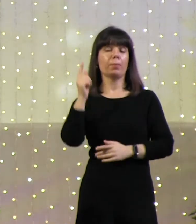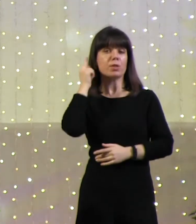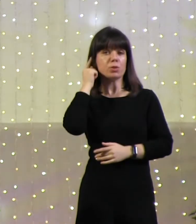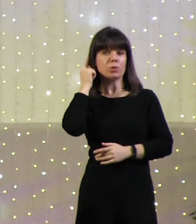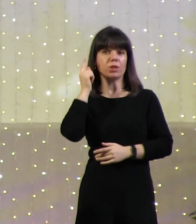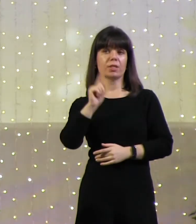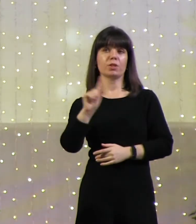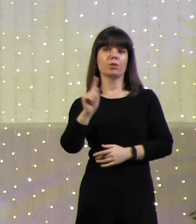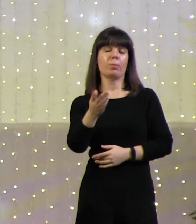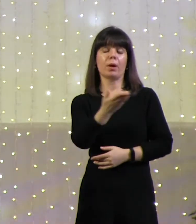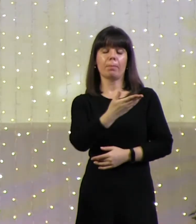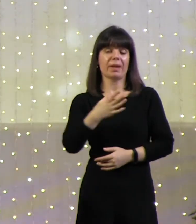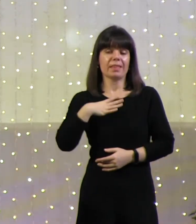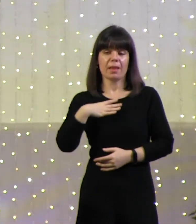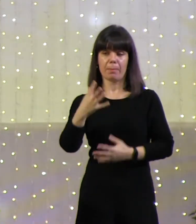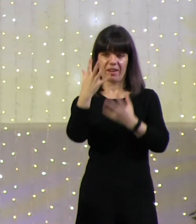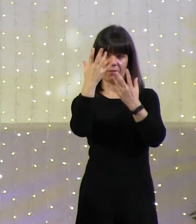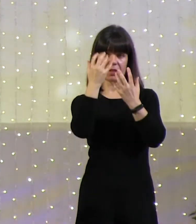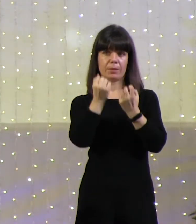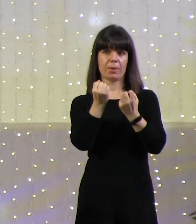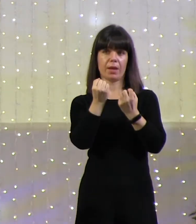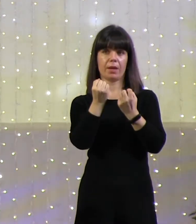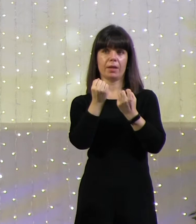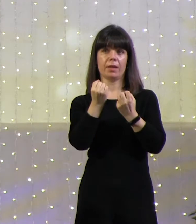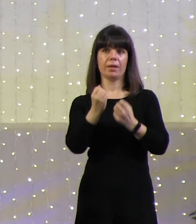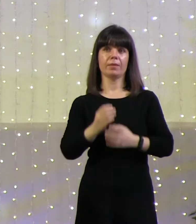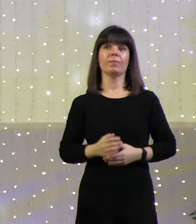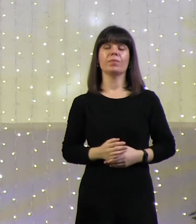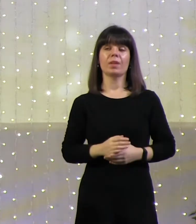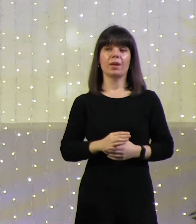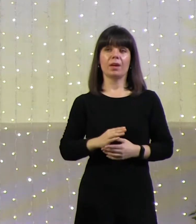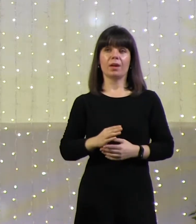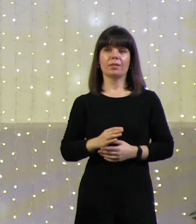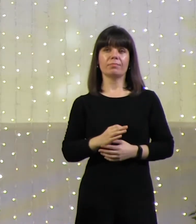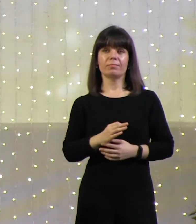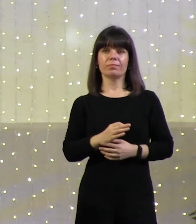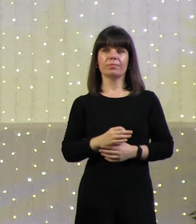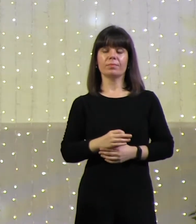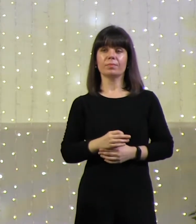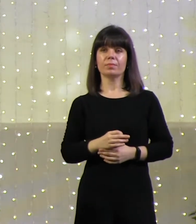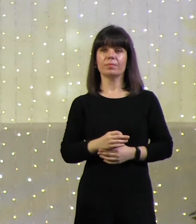чтобы мы не оставались в темноте, ни в одной сфере нашей жизни.